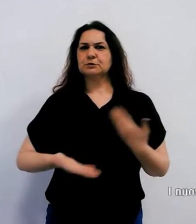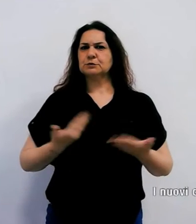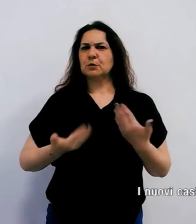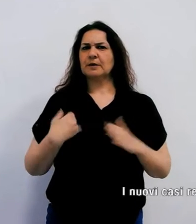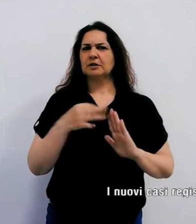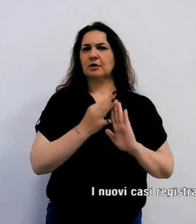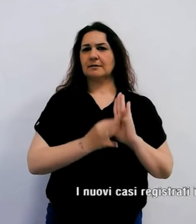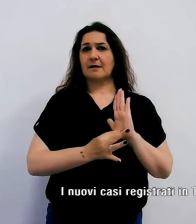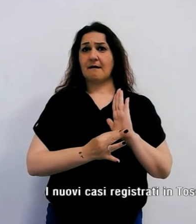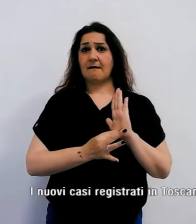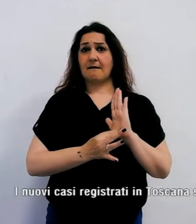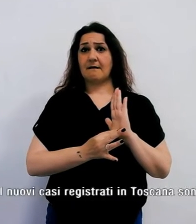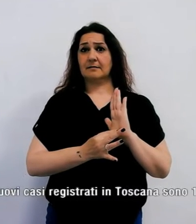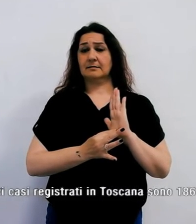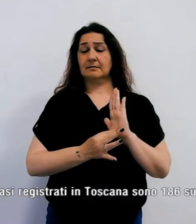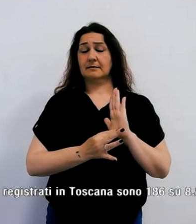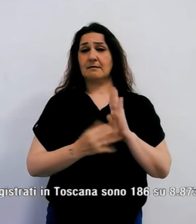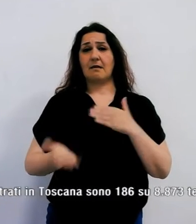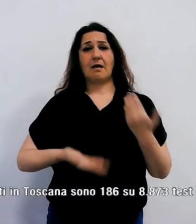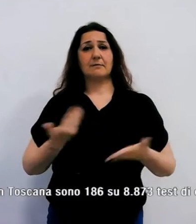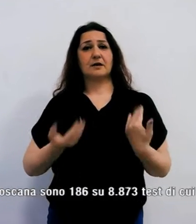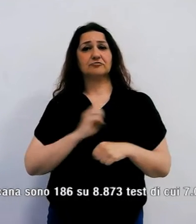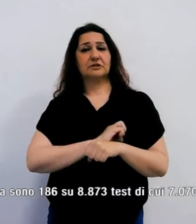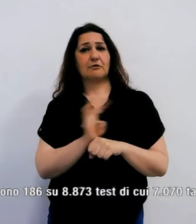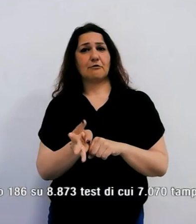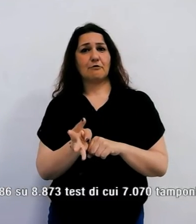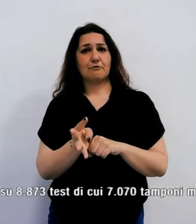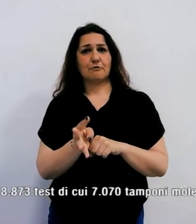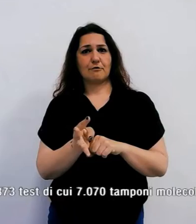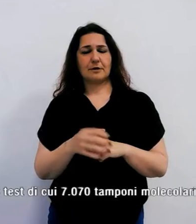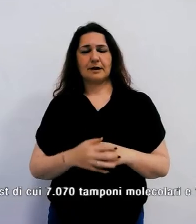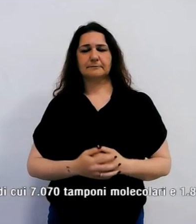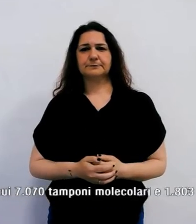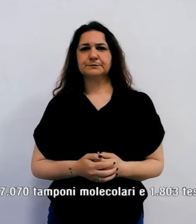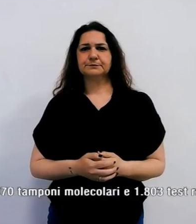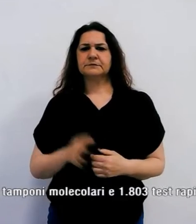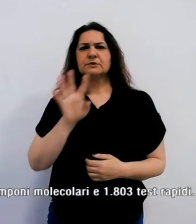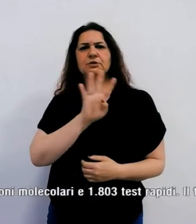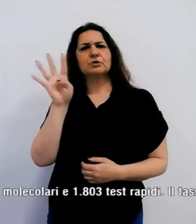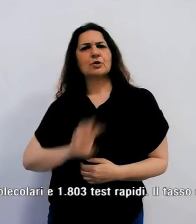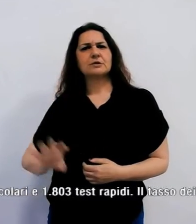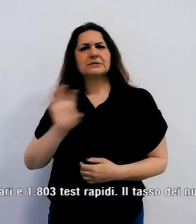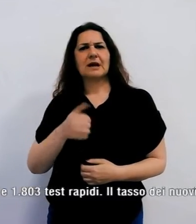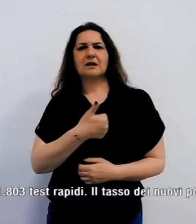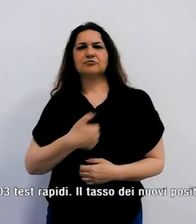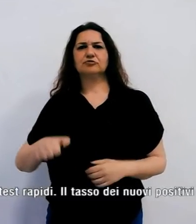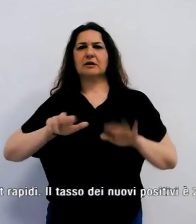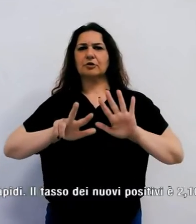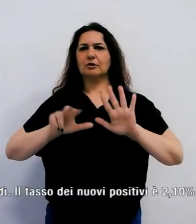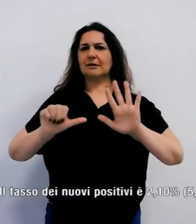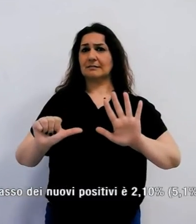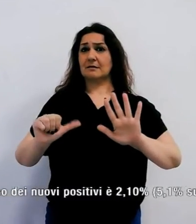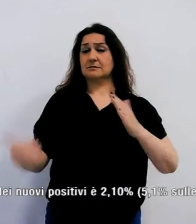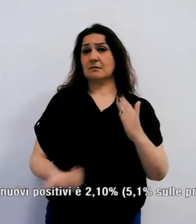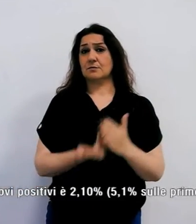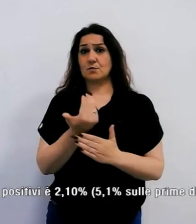sull'emergenza coronavirus. I nuovi casi registrati in Toscana sono 186 su oltre 8